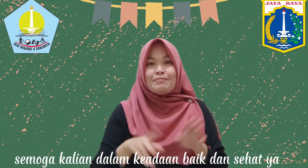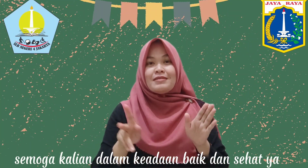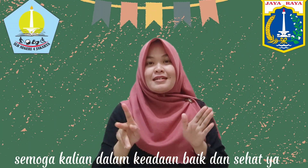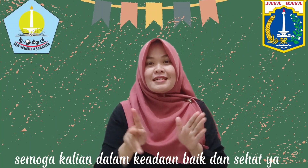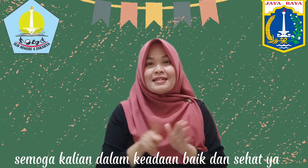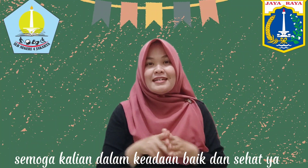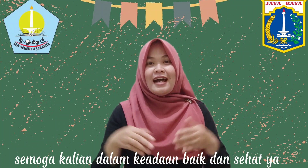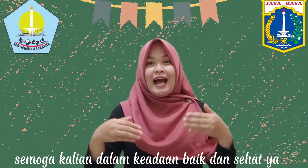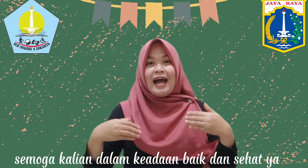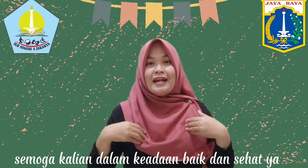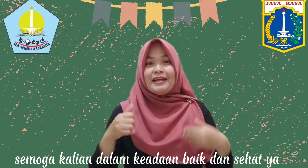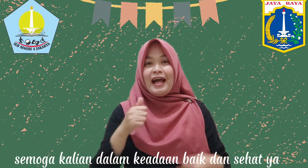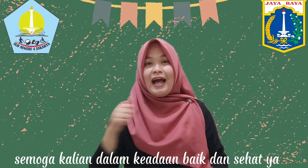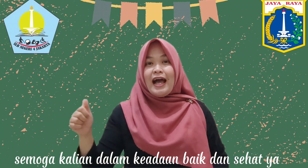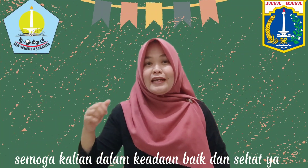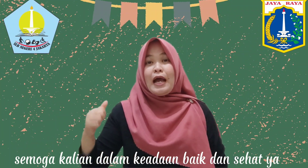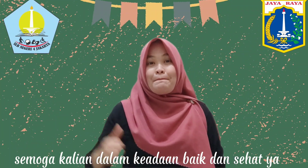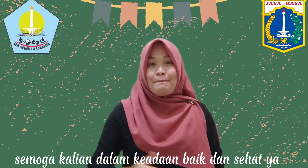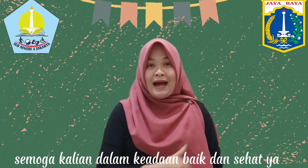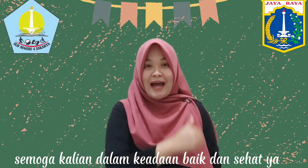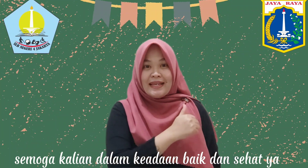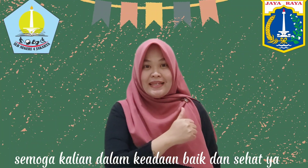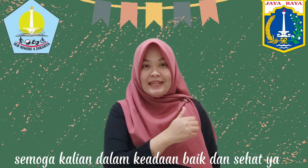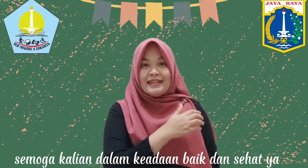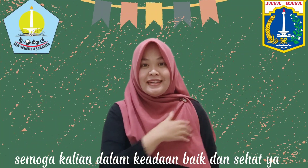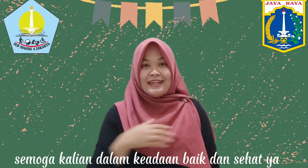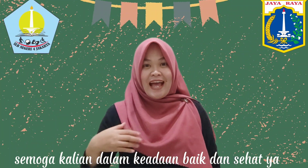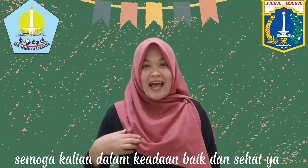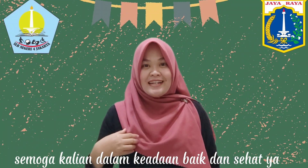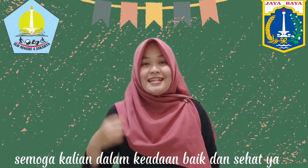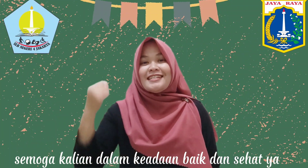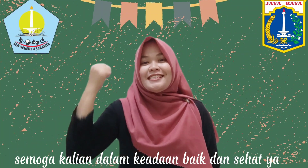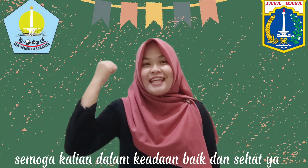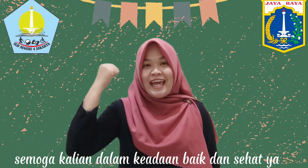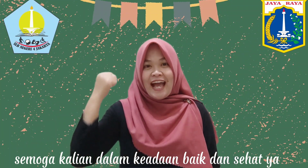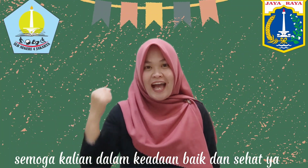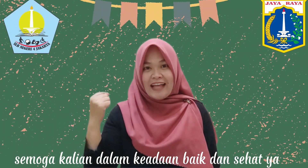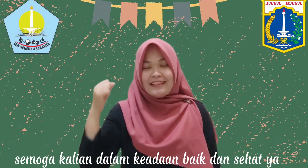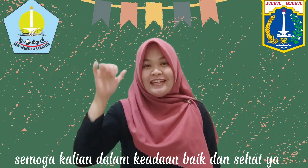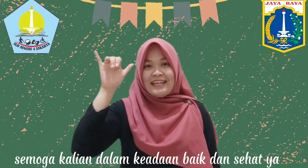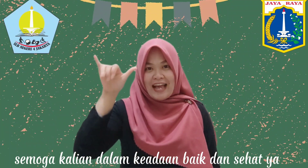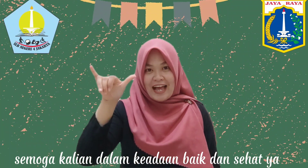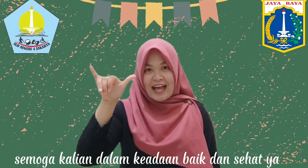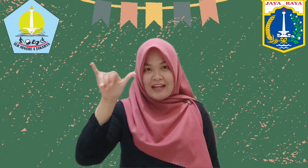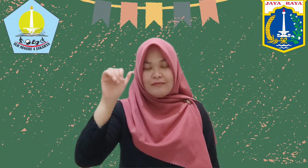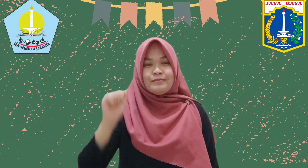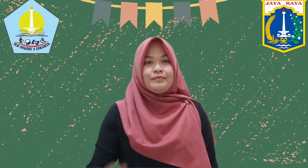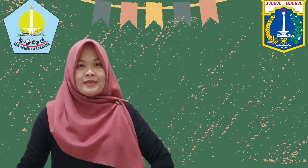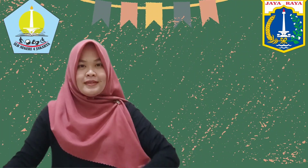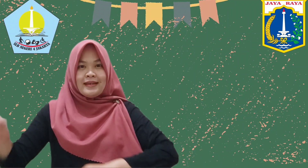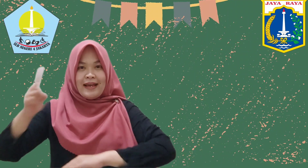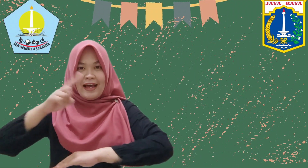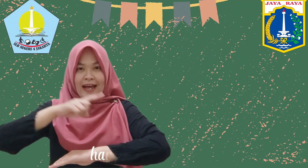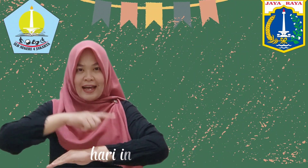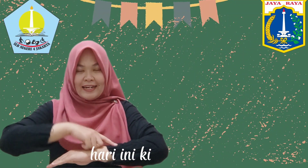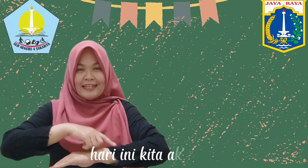keadaan baik dan sehat ya Hari